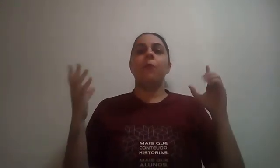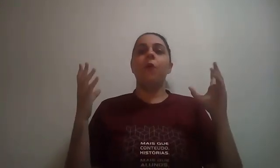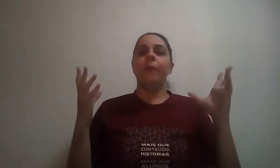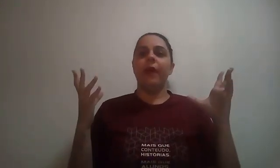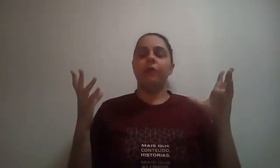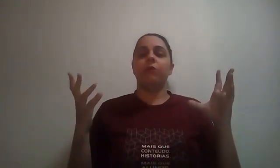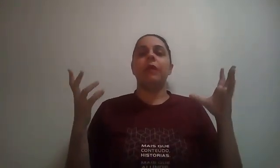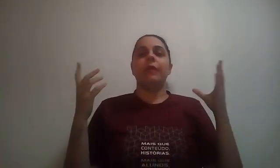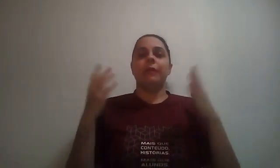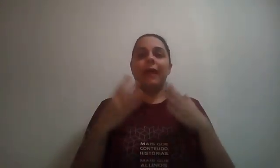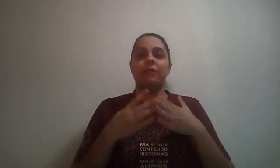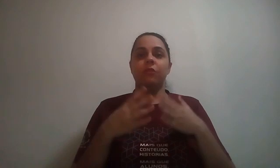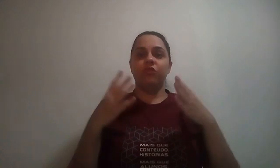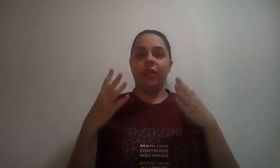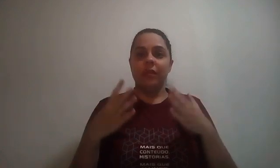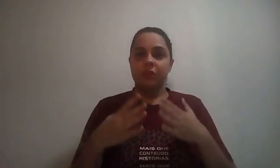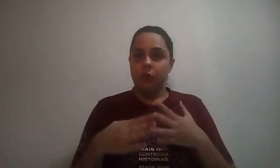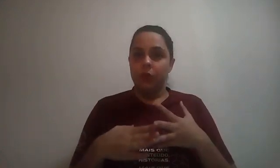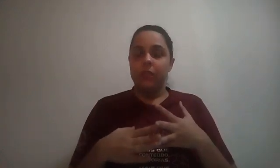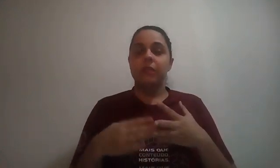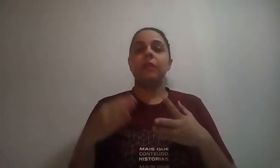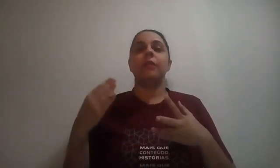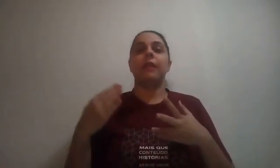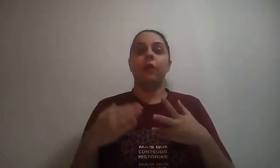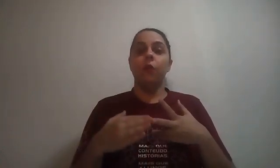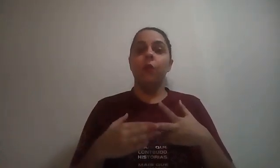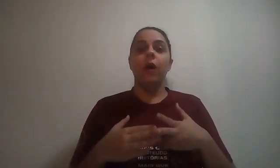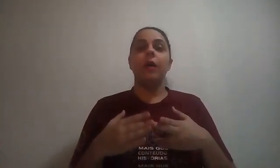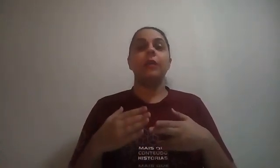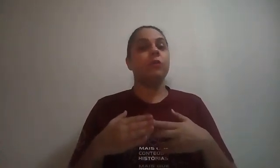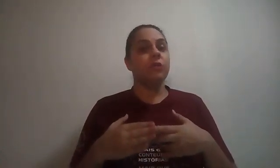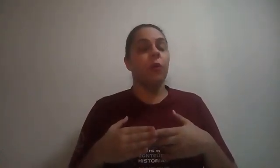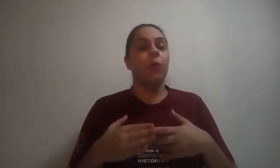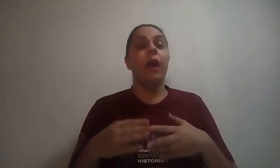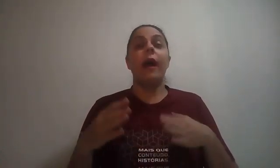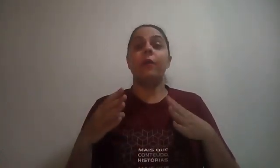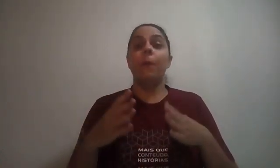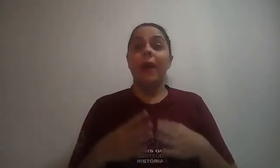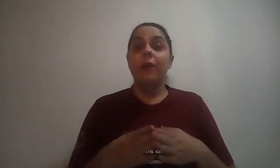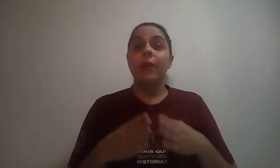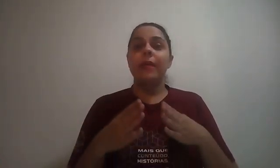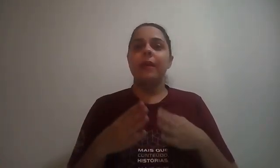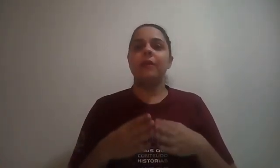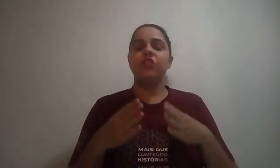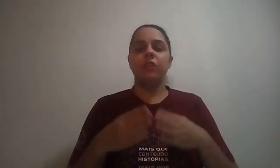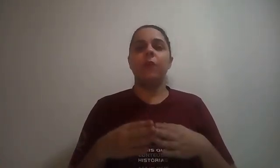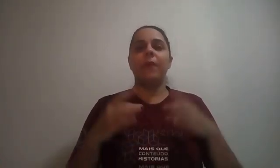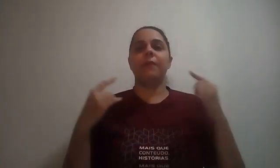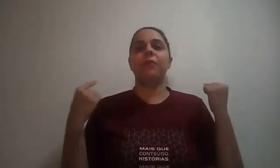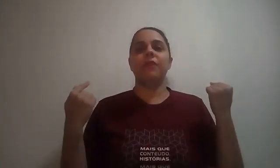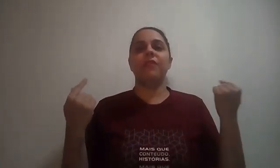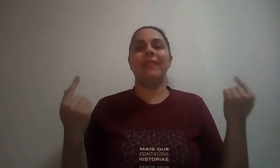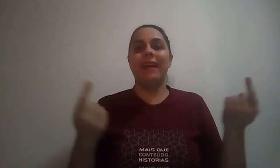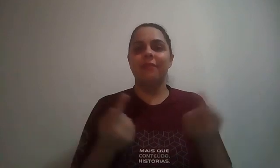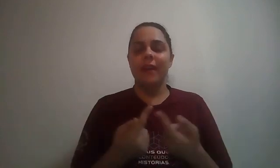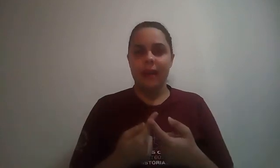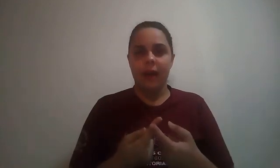por meio das constelações, da lua e do sol. Era o meio em que eles tinham para poder navegar.